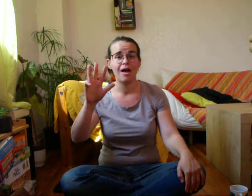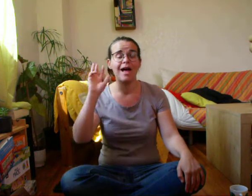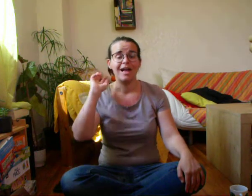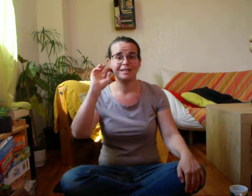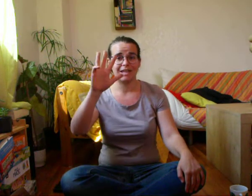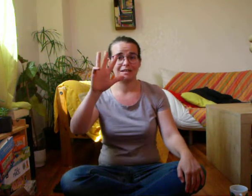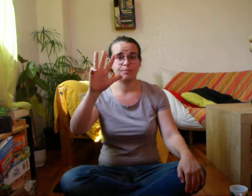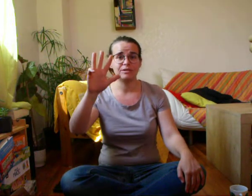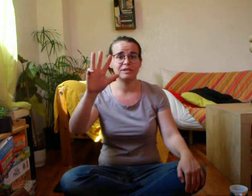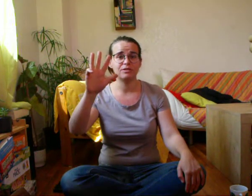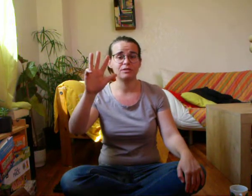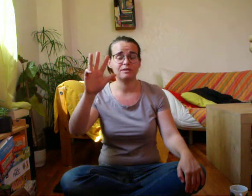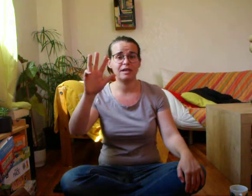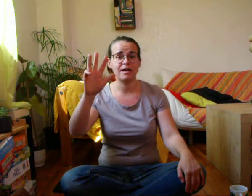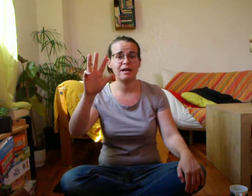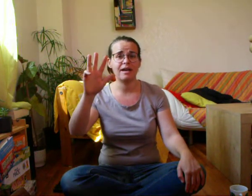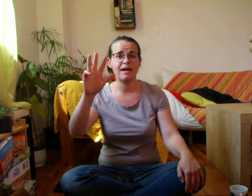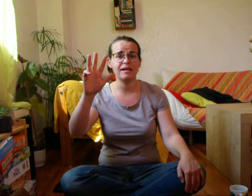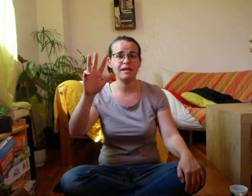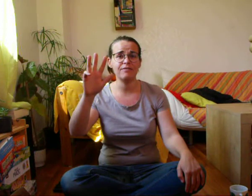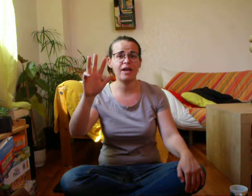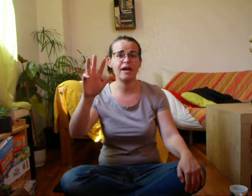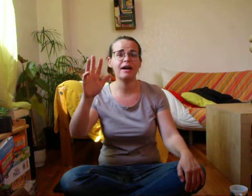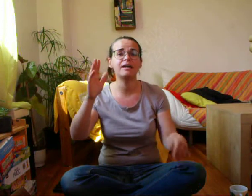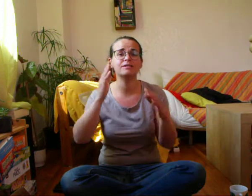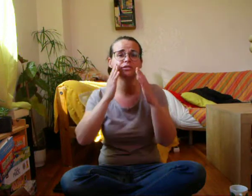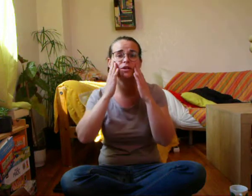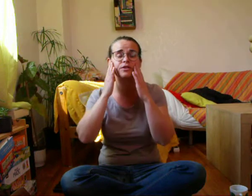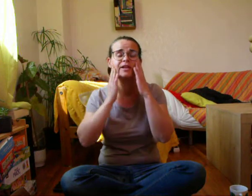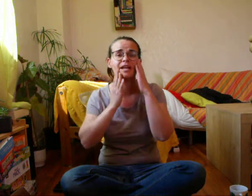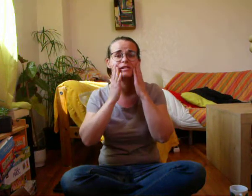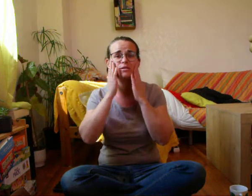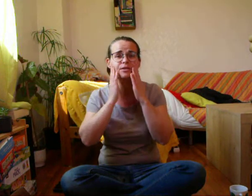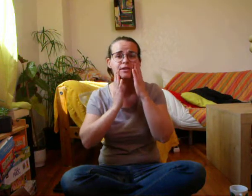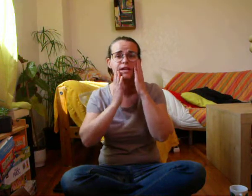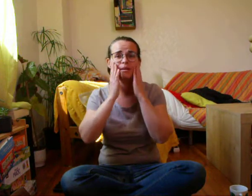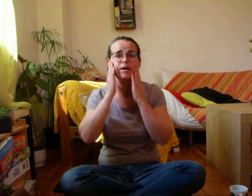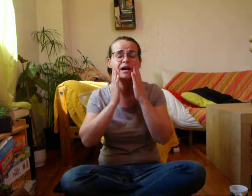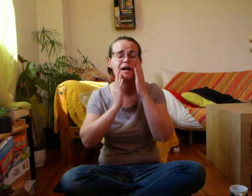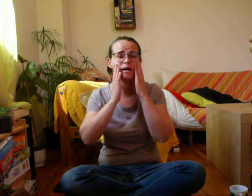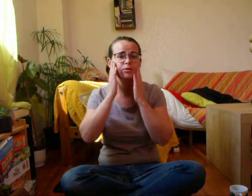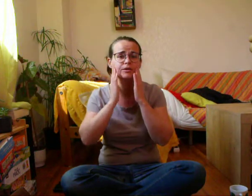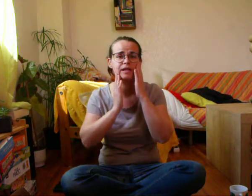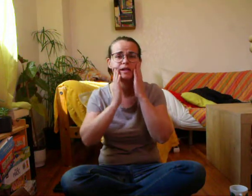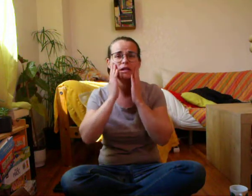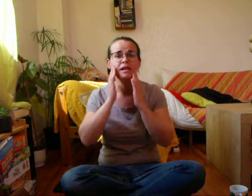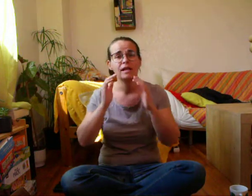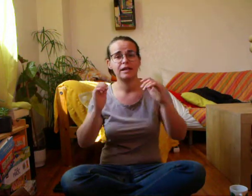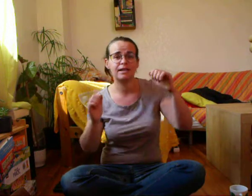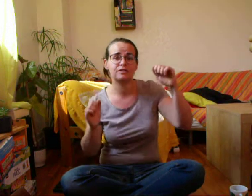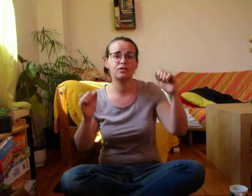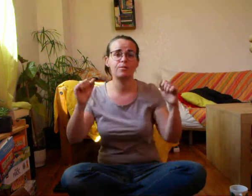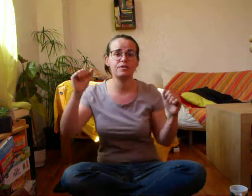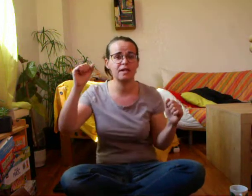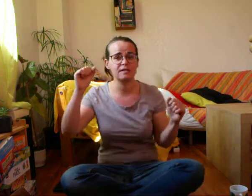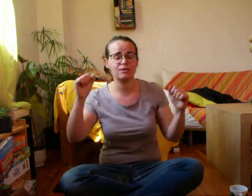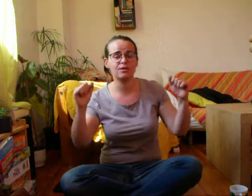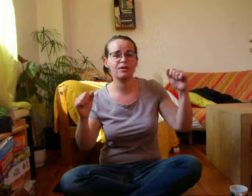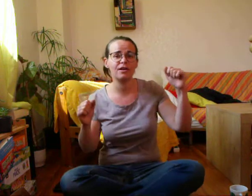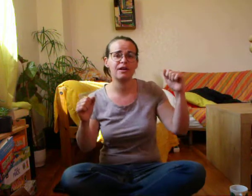Quatre petits orsons à l'arrivée S'en allaient se débarouiller Ils se posaient sur leur